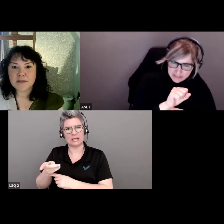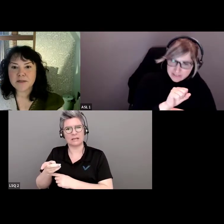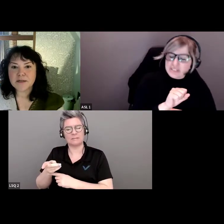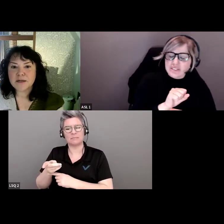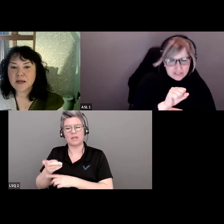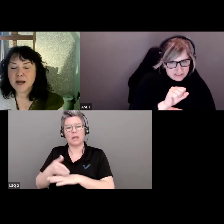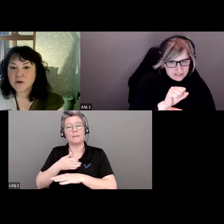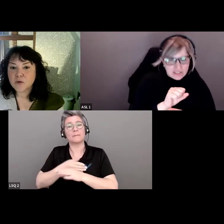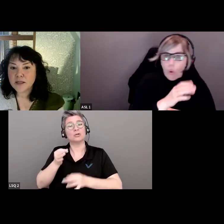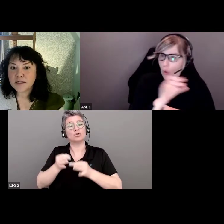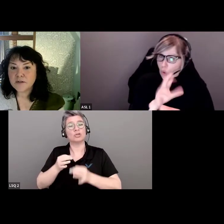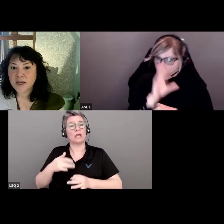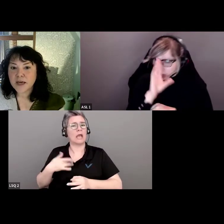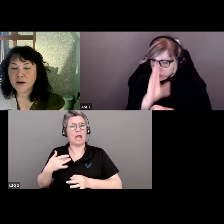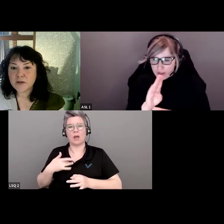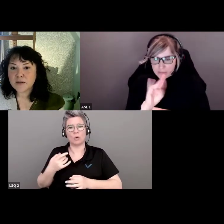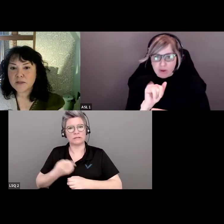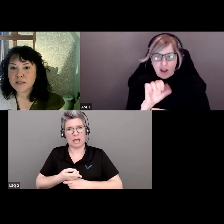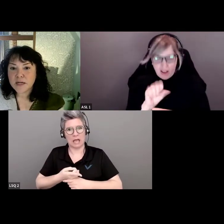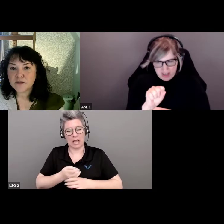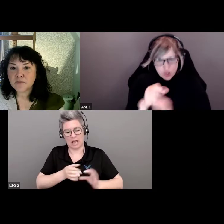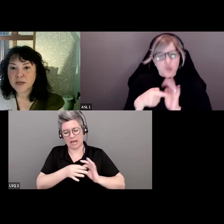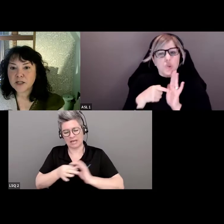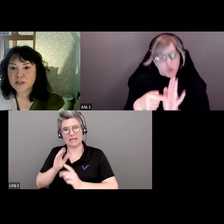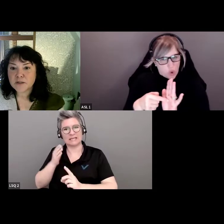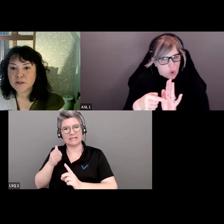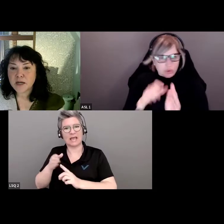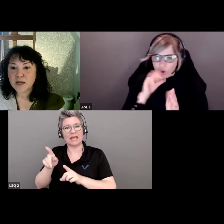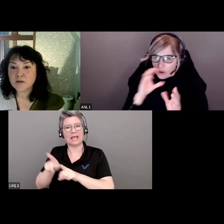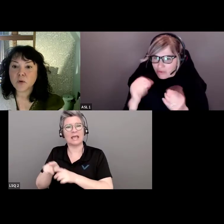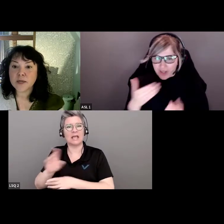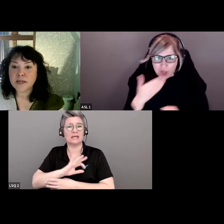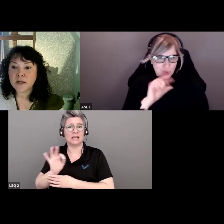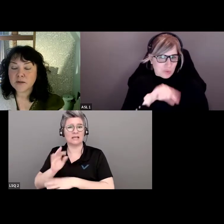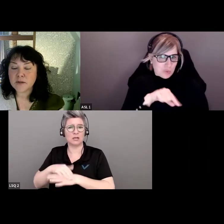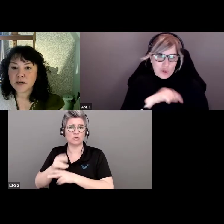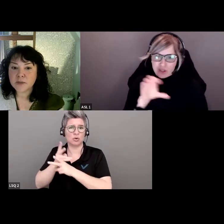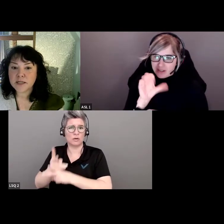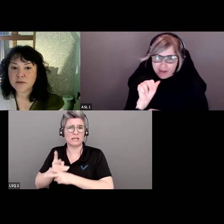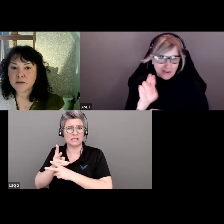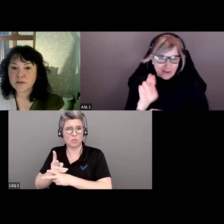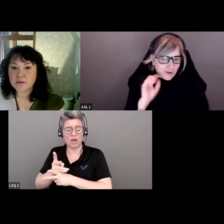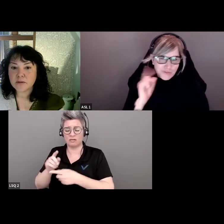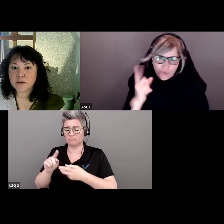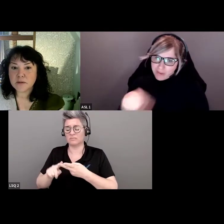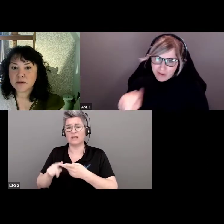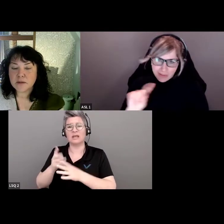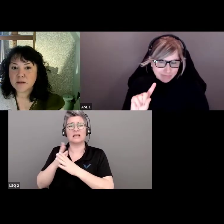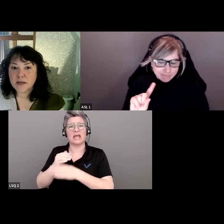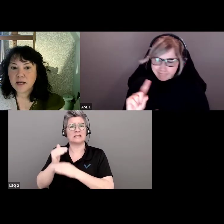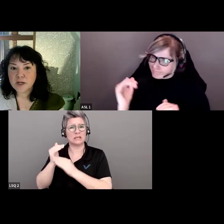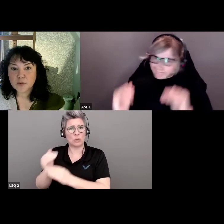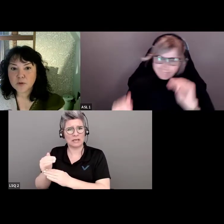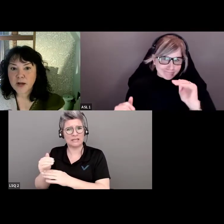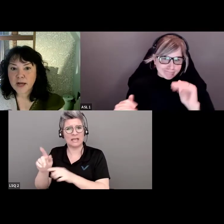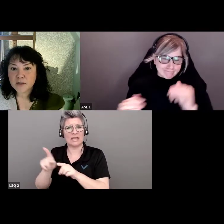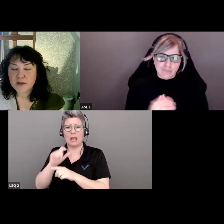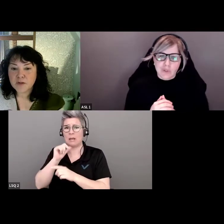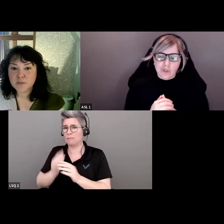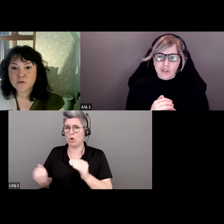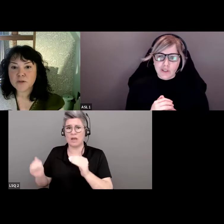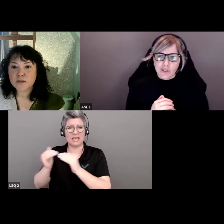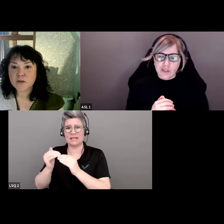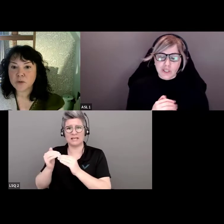préjugés inconscients et la qualité des soins, la sécurité des patients et les inégalités